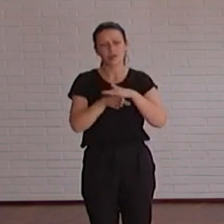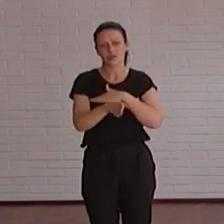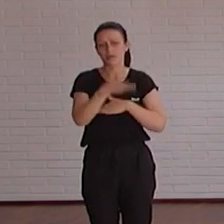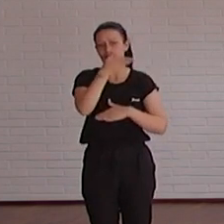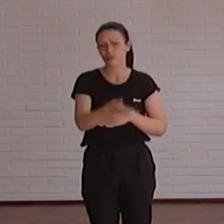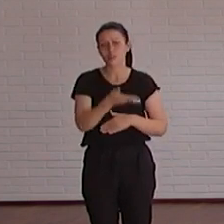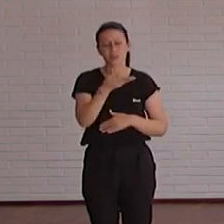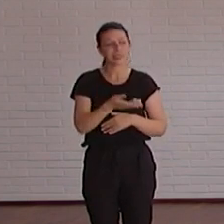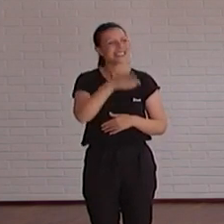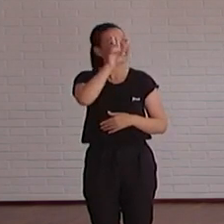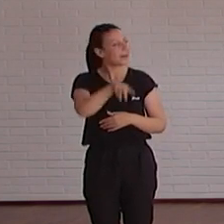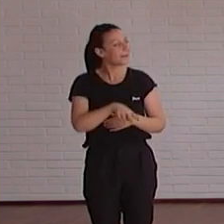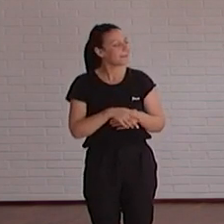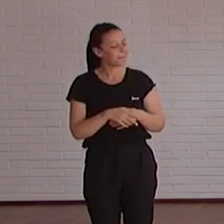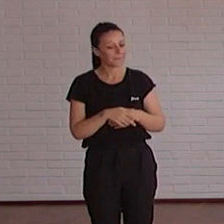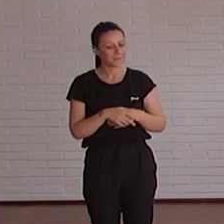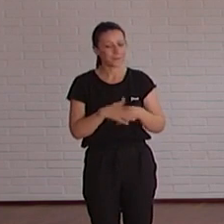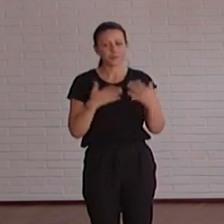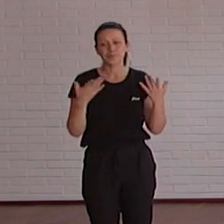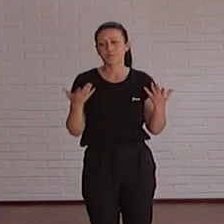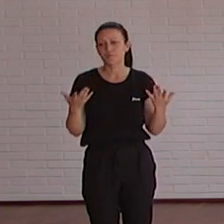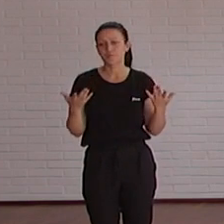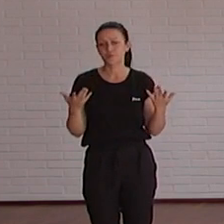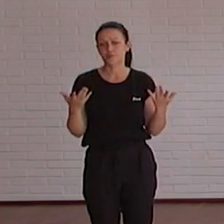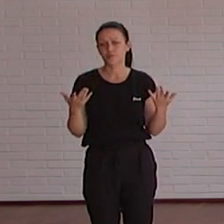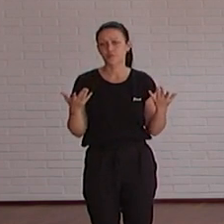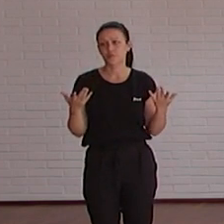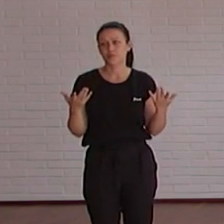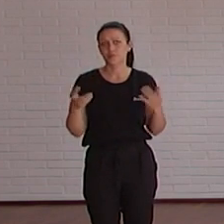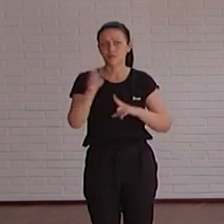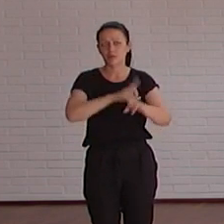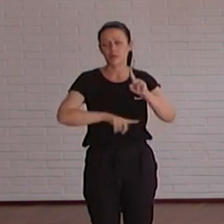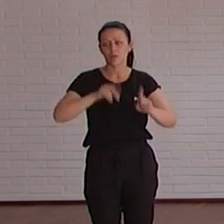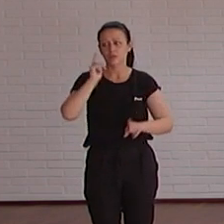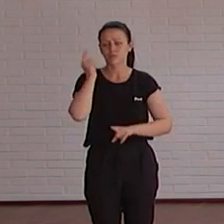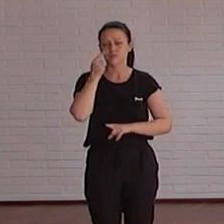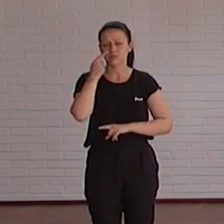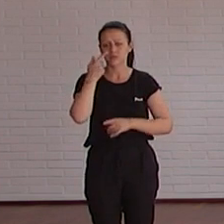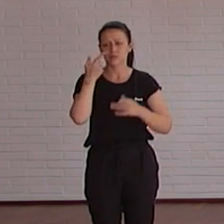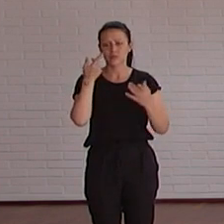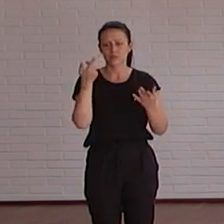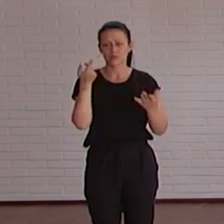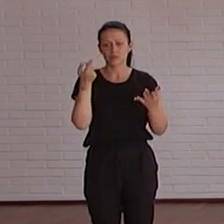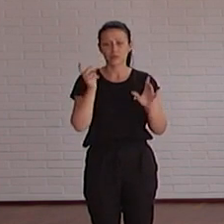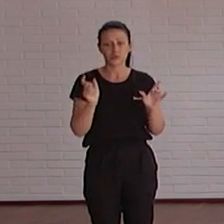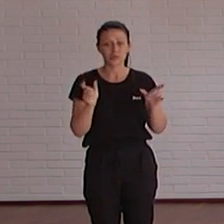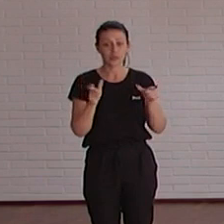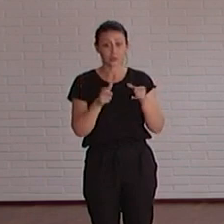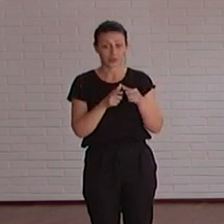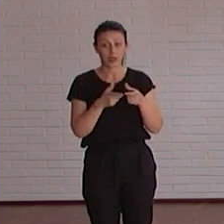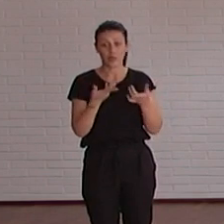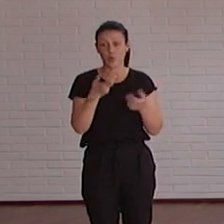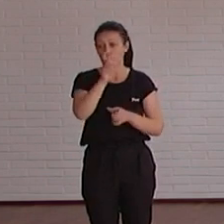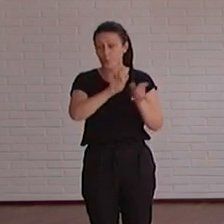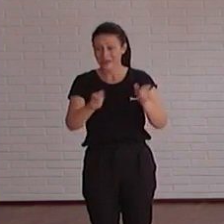y pues también qué problemas has detectado en la hora de la unidad o mejor con